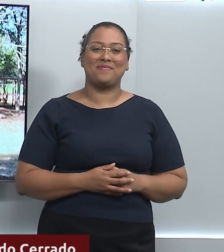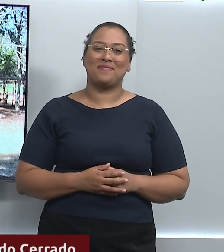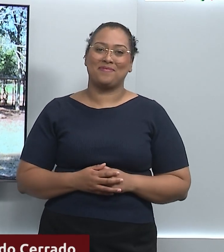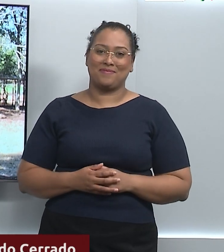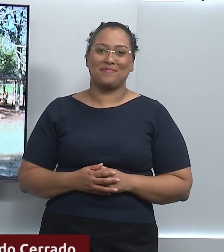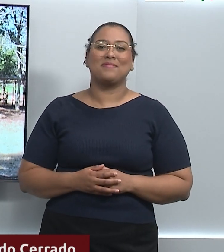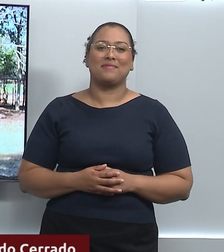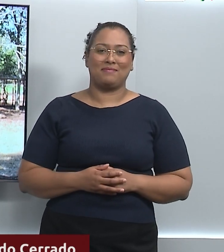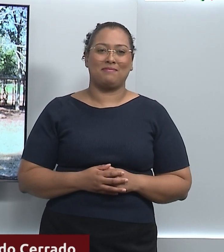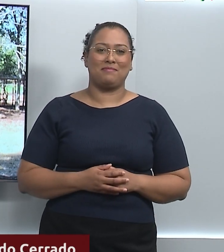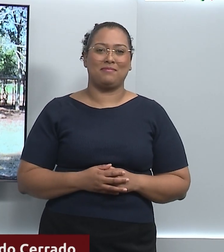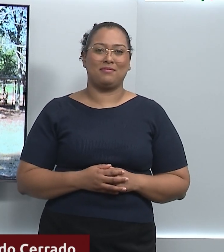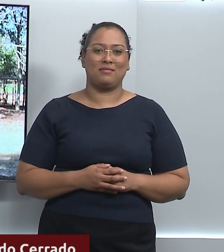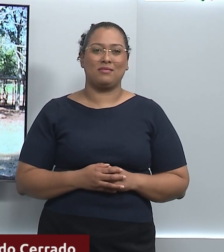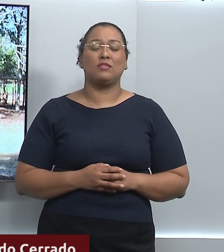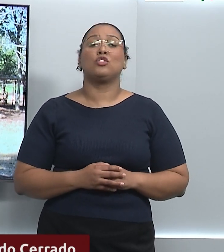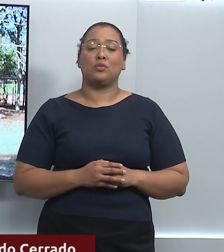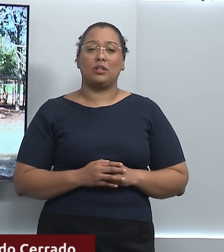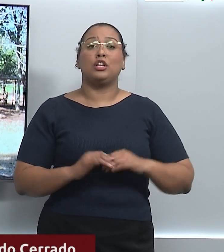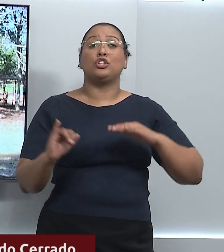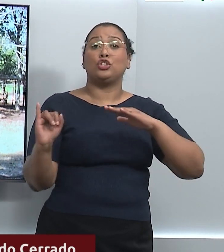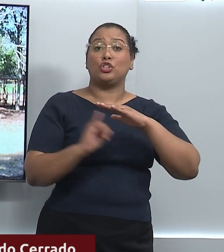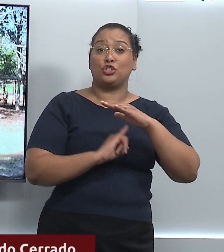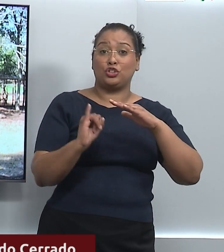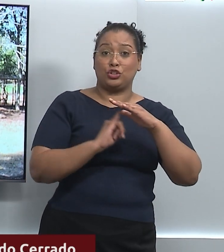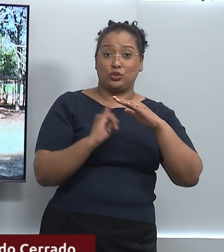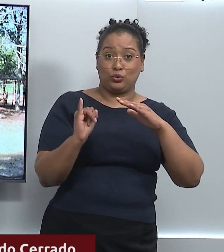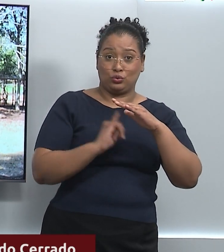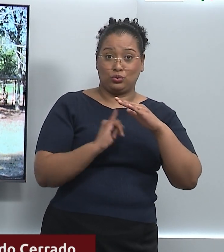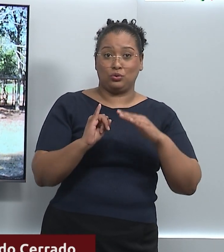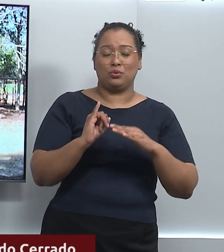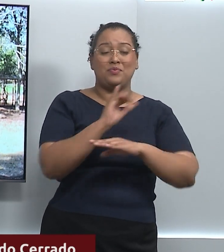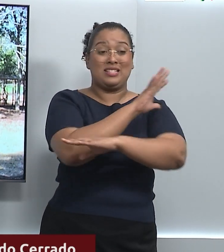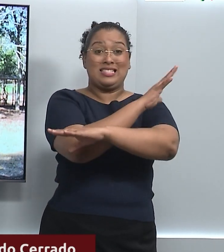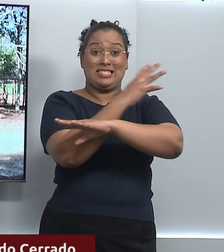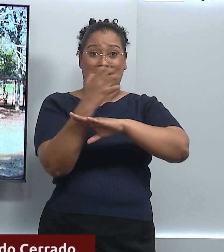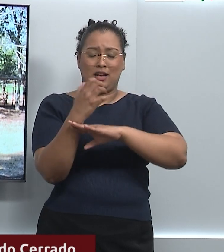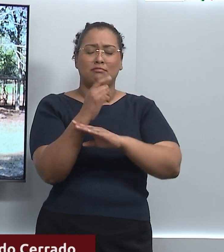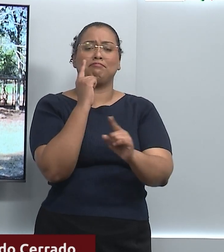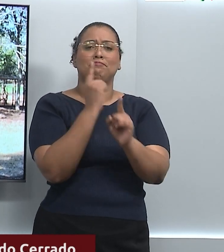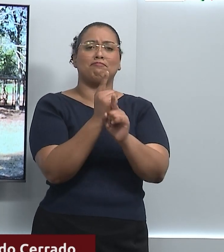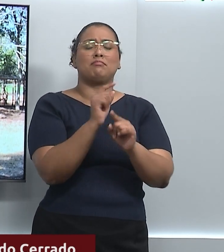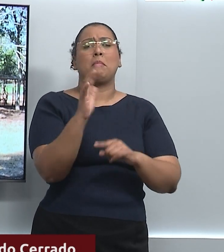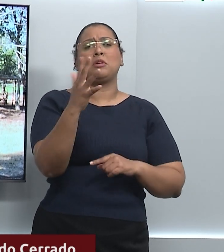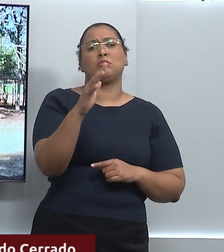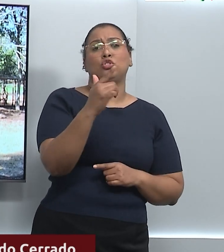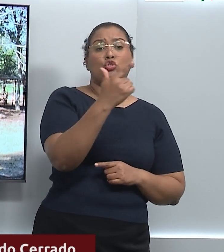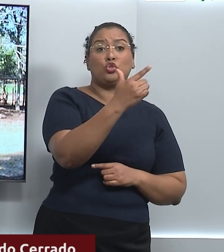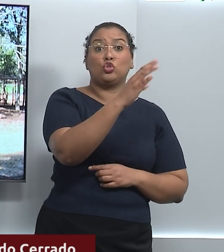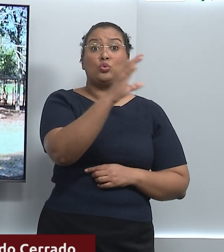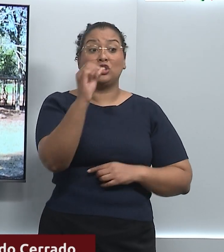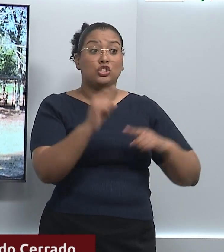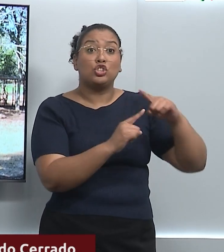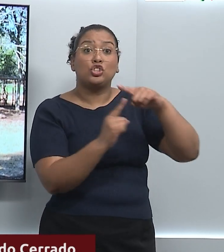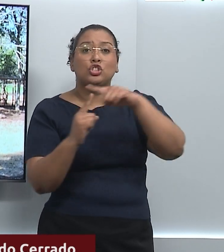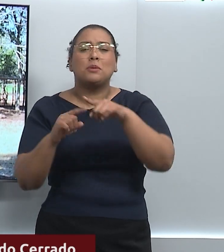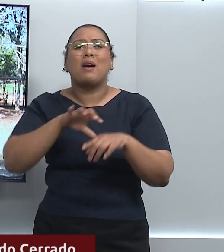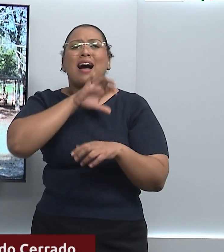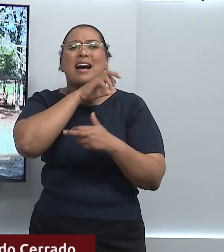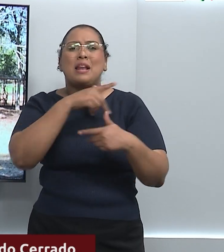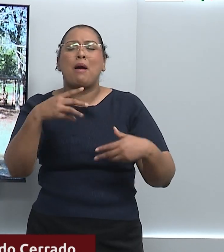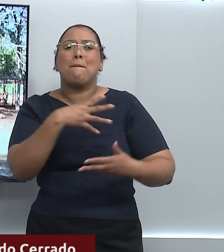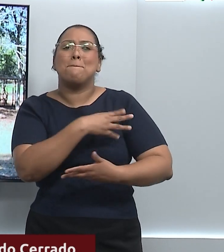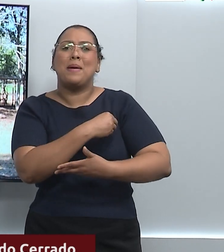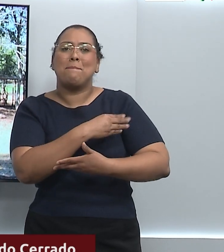De acordo com o Instituto Sociedade, População e Natureza, o Cerrado possui quase 200 espécies de mamíferos. E